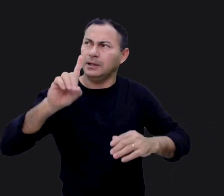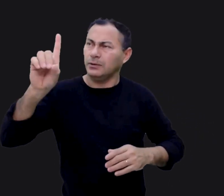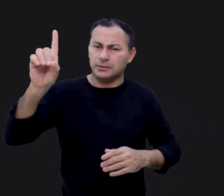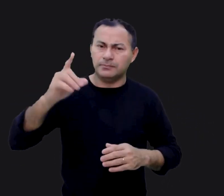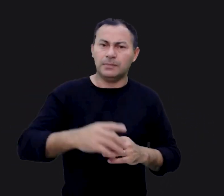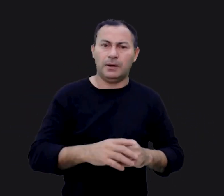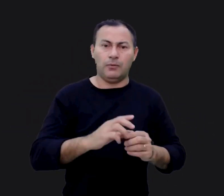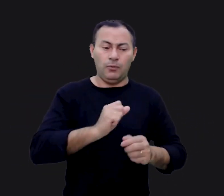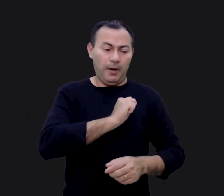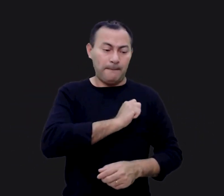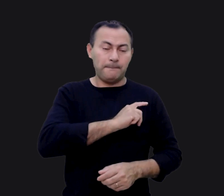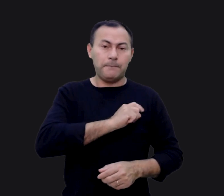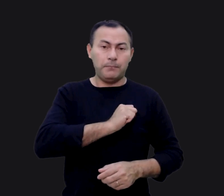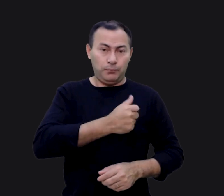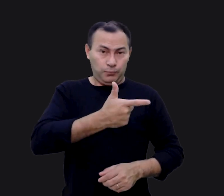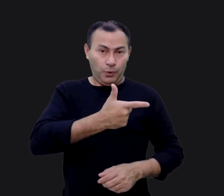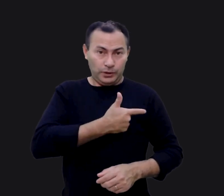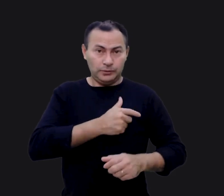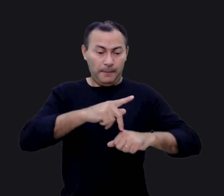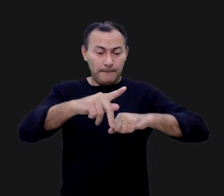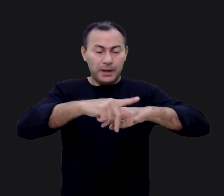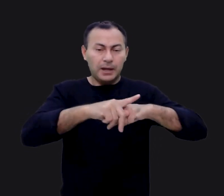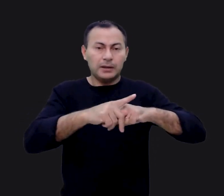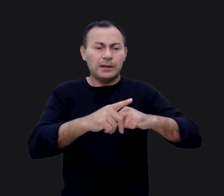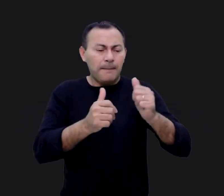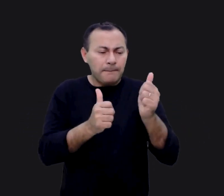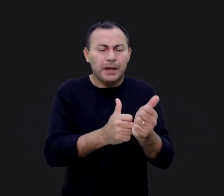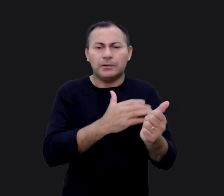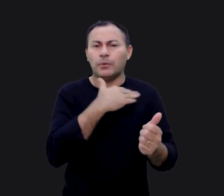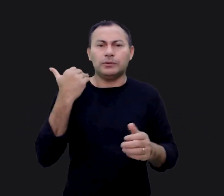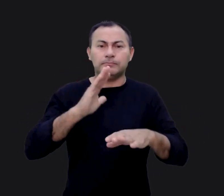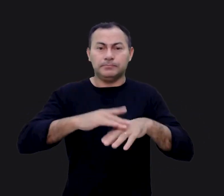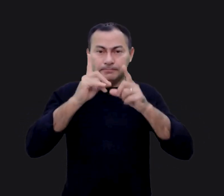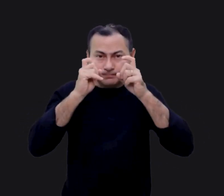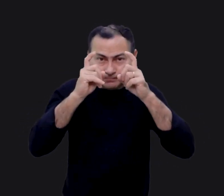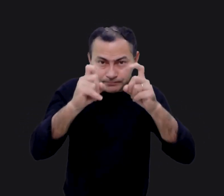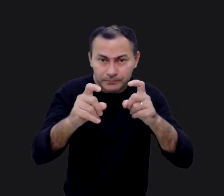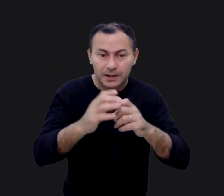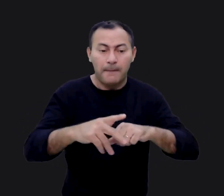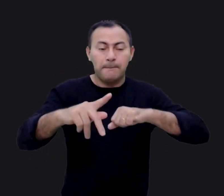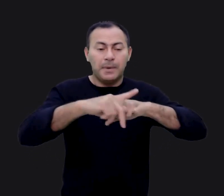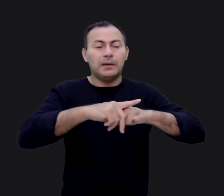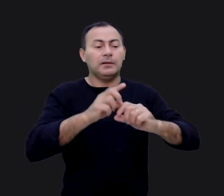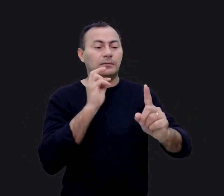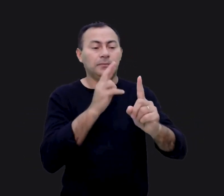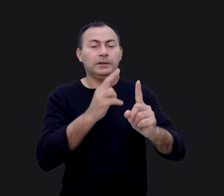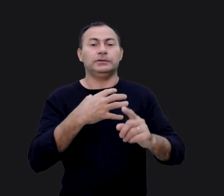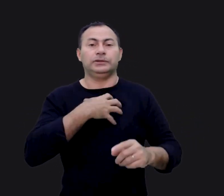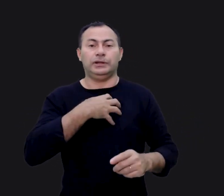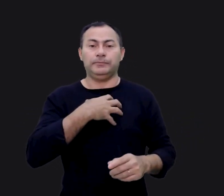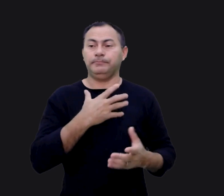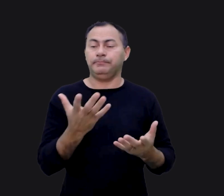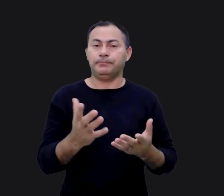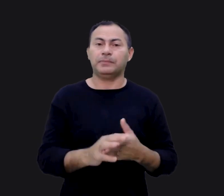O apóstolo Pedro nos diz em suas cartas que ele estava próximo a morrer. O mais interessante é que ele se refere à morte dessa maneira.